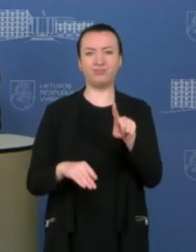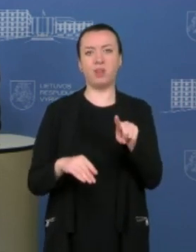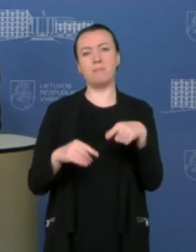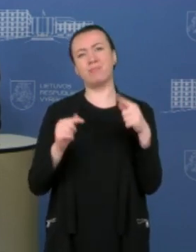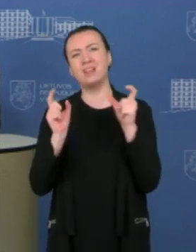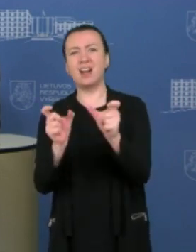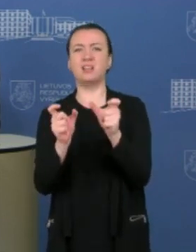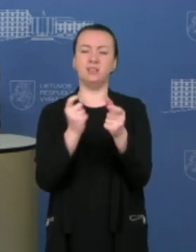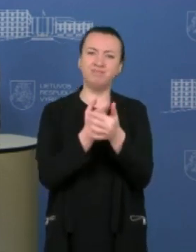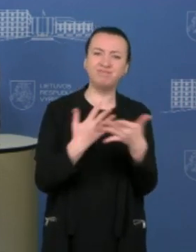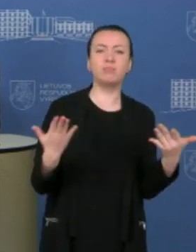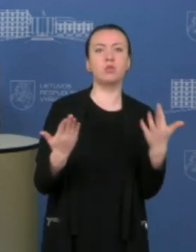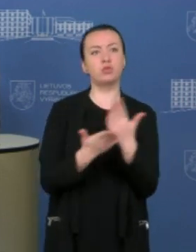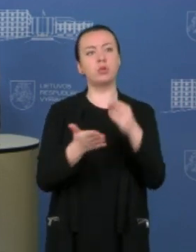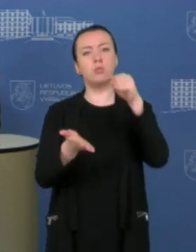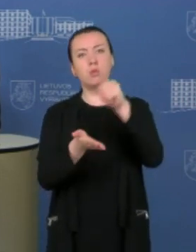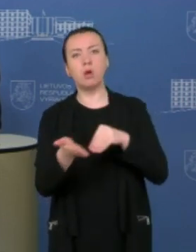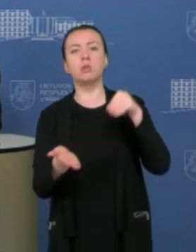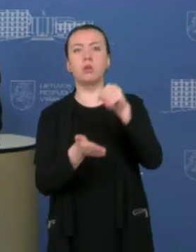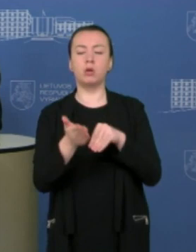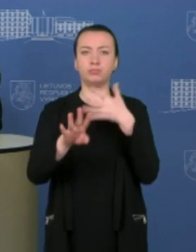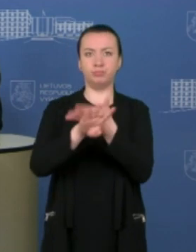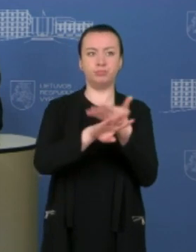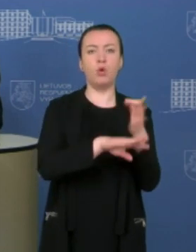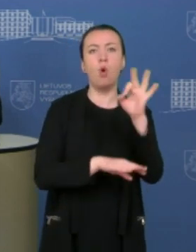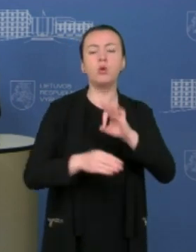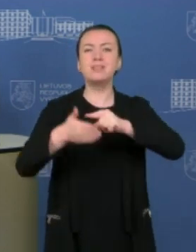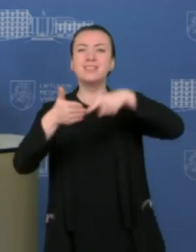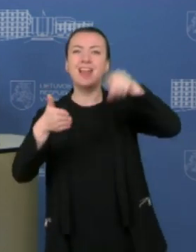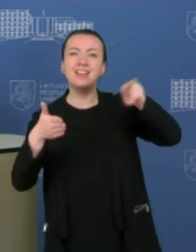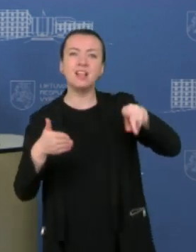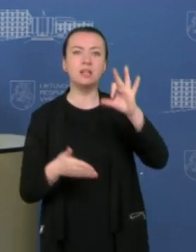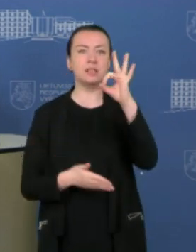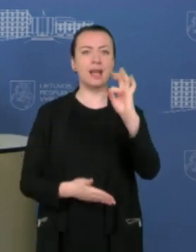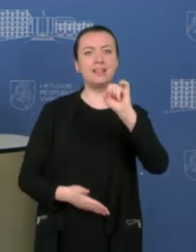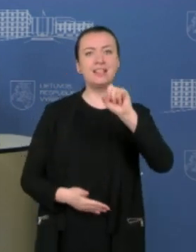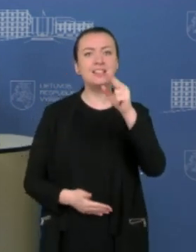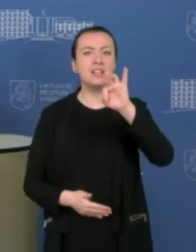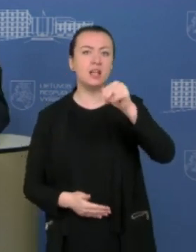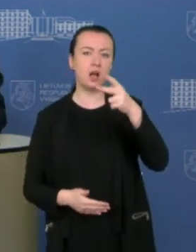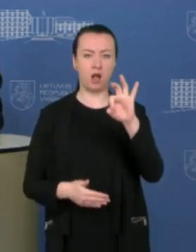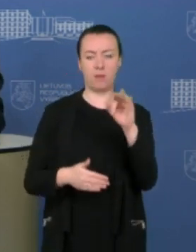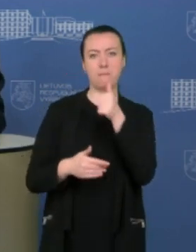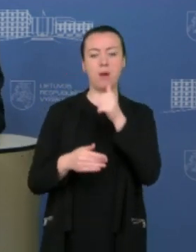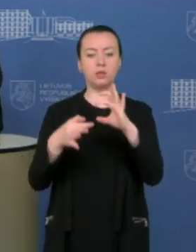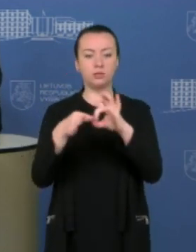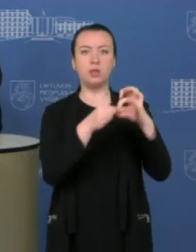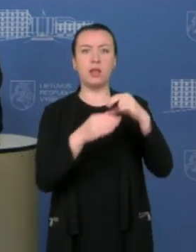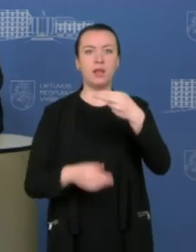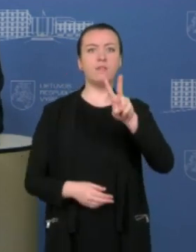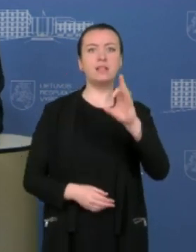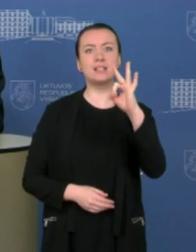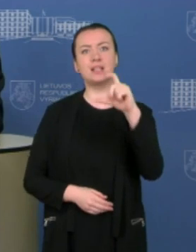laikotarpį, besikartojantis netikslumai dėl įvairių statistinių dalykų, ir įpat susijęs su Nacionalinio